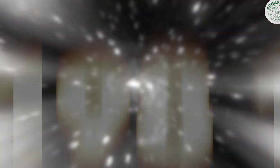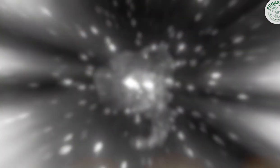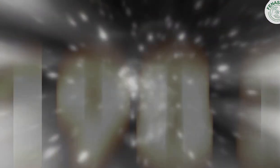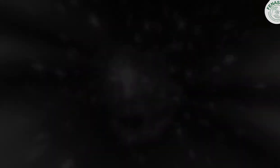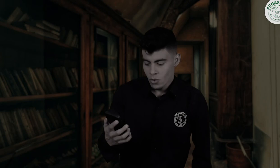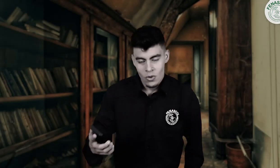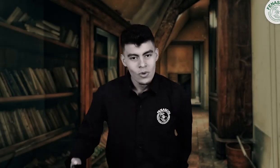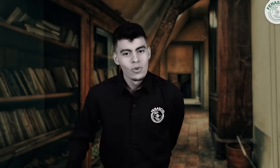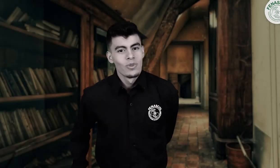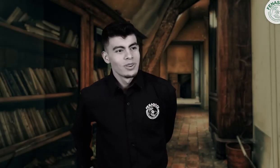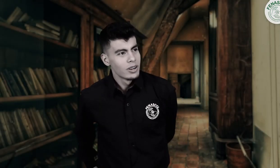¡Uh!